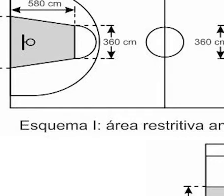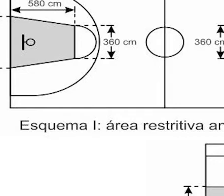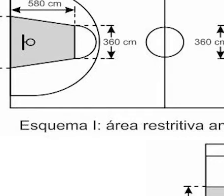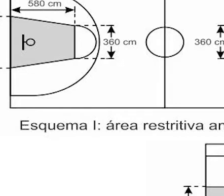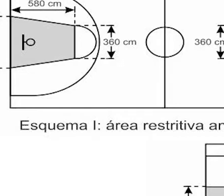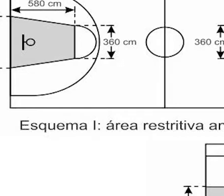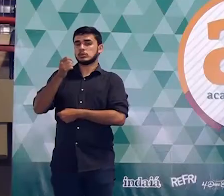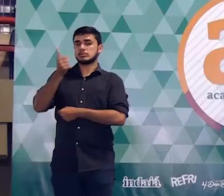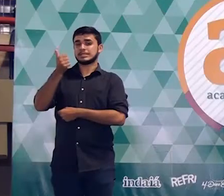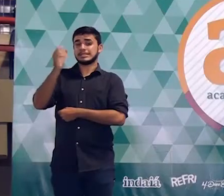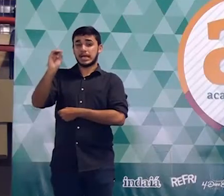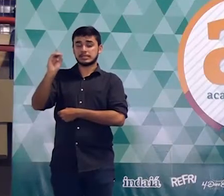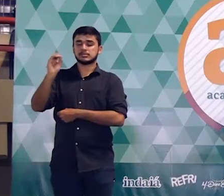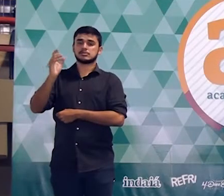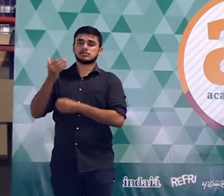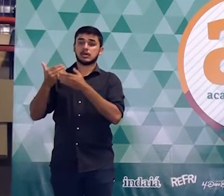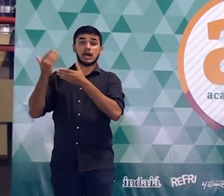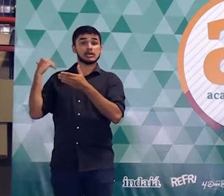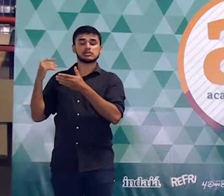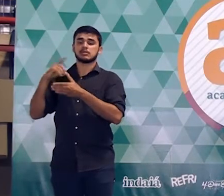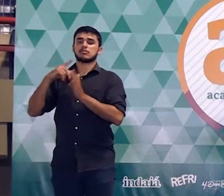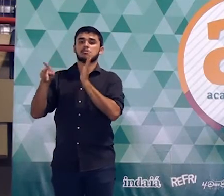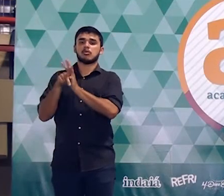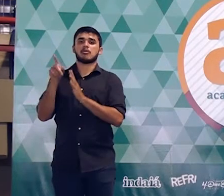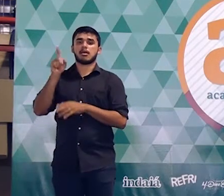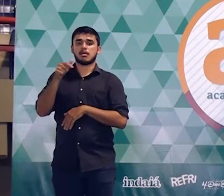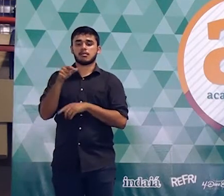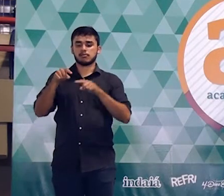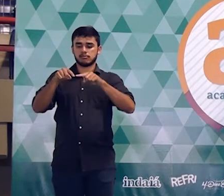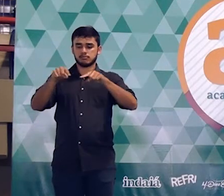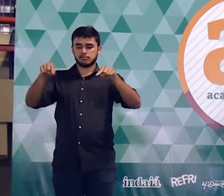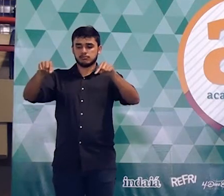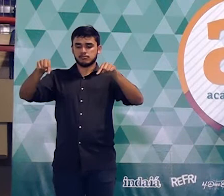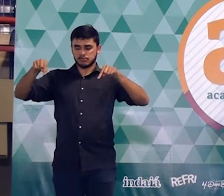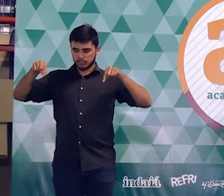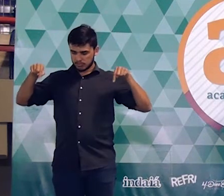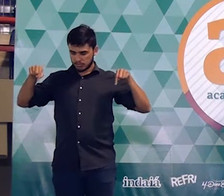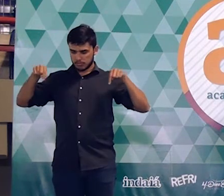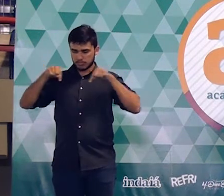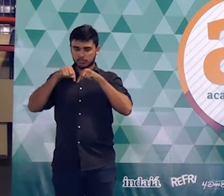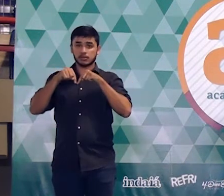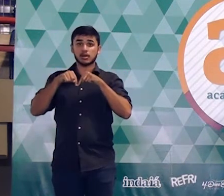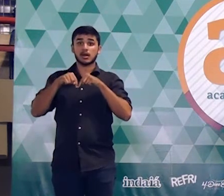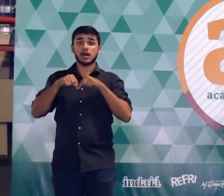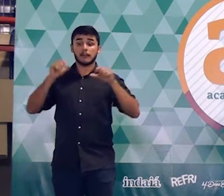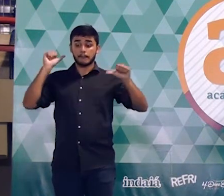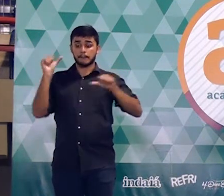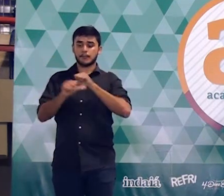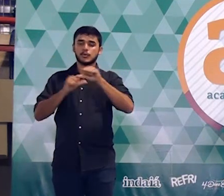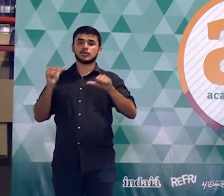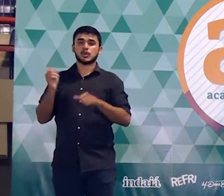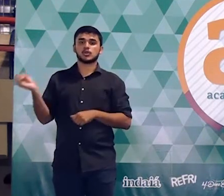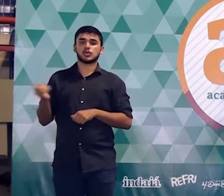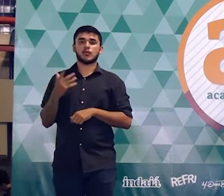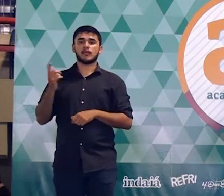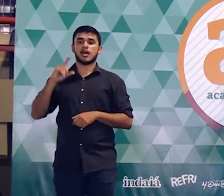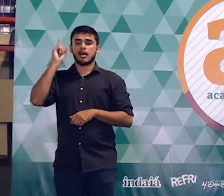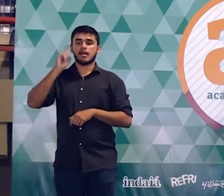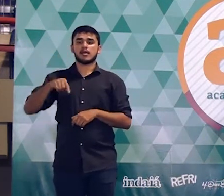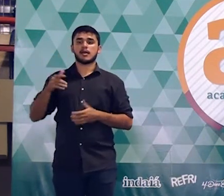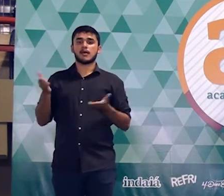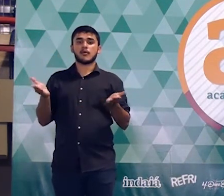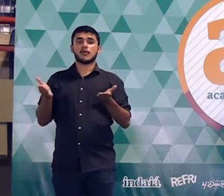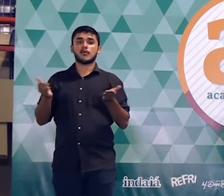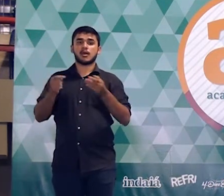E aí, por algumas determinações, para unificar todas as ligas, o que é aconteceu? Criou-se um novo modelo, um novo formato,